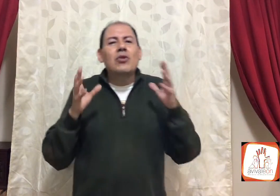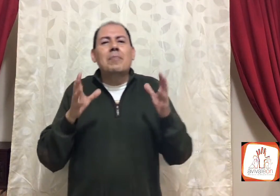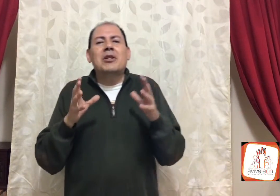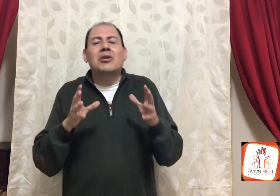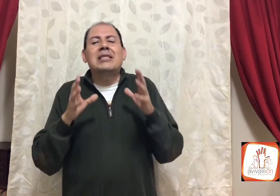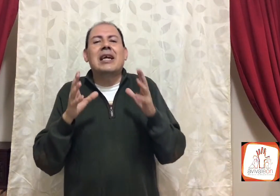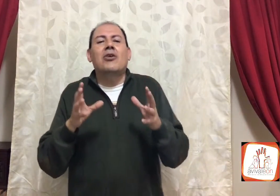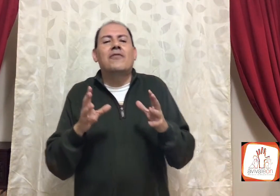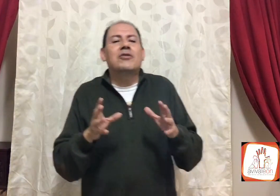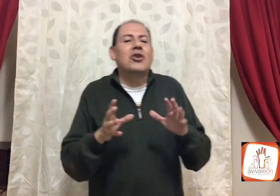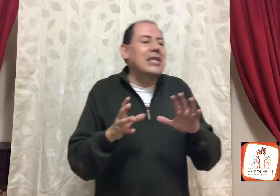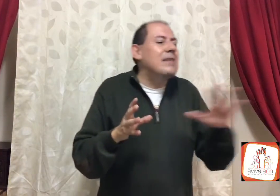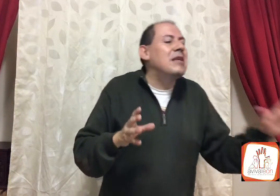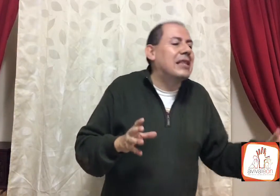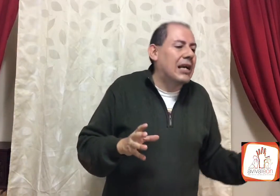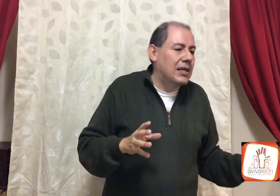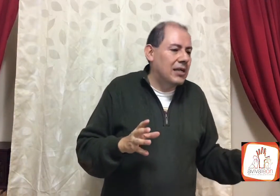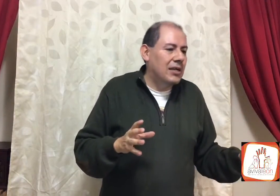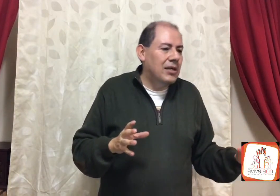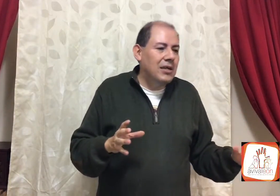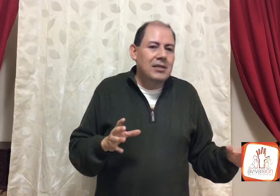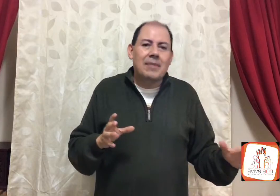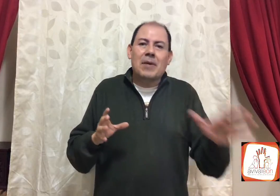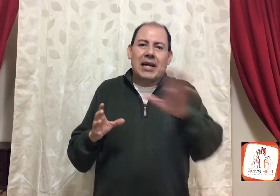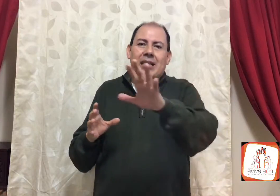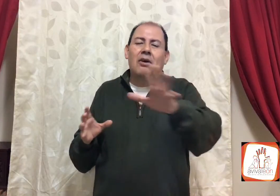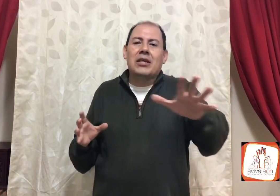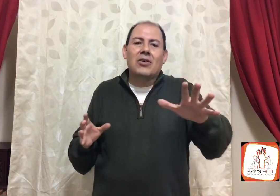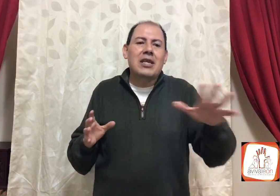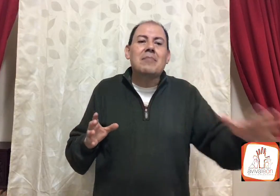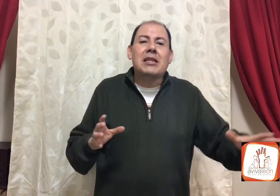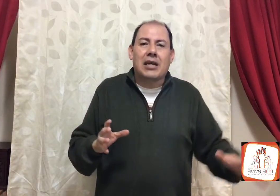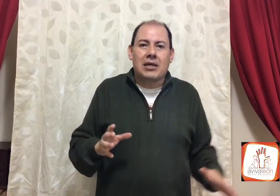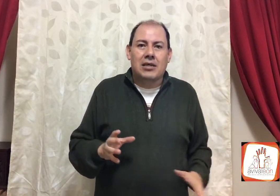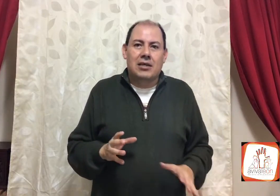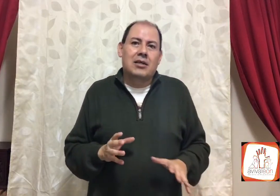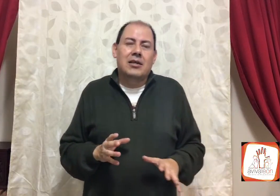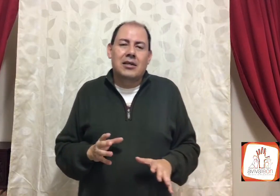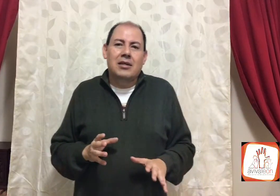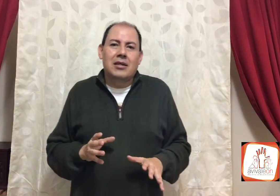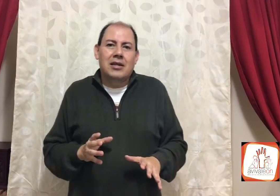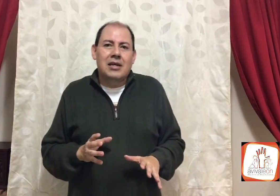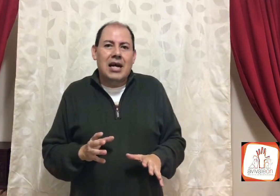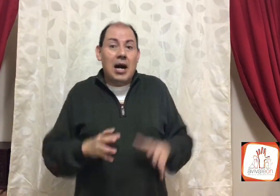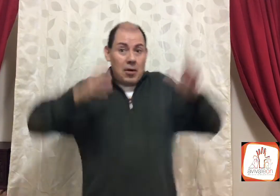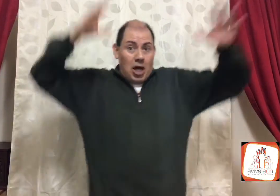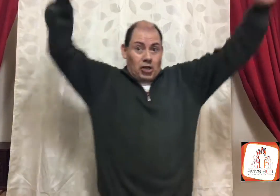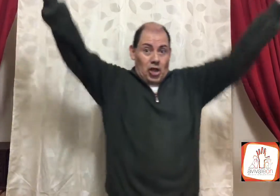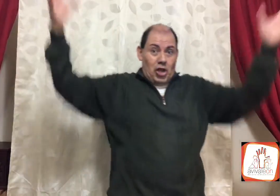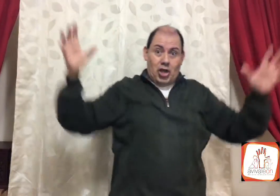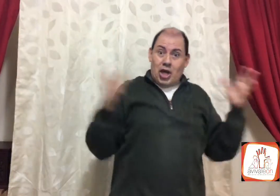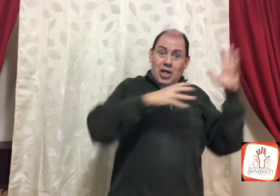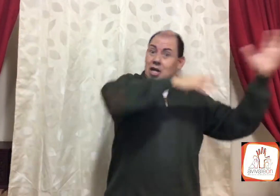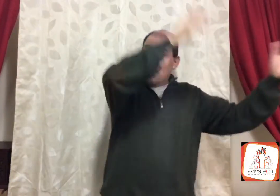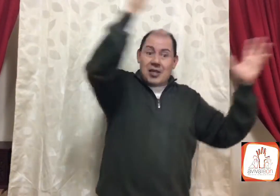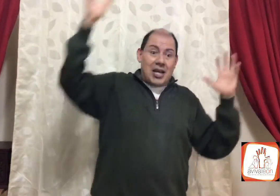una persona, está en confusión, imita, se han percatado de eso, imita, hablo así, imita,